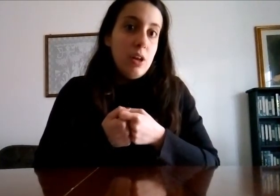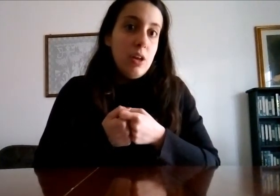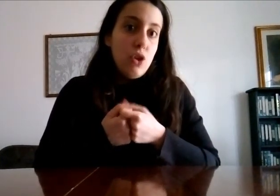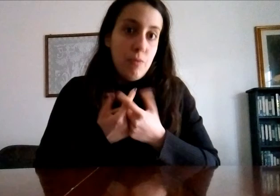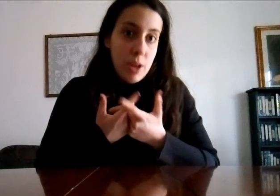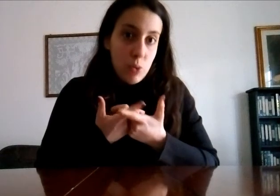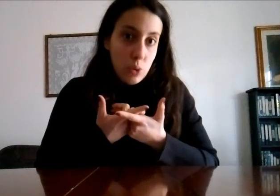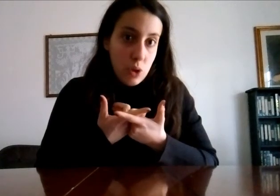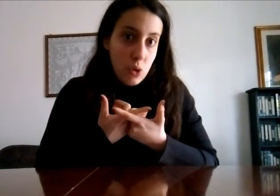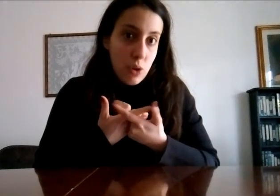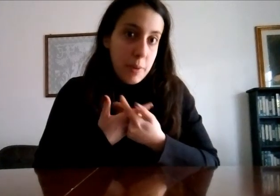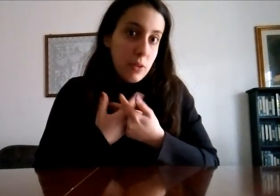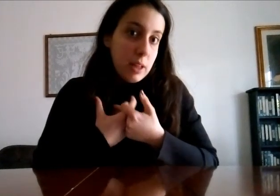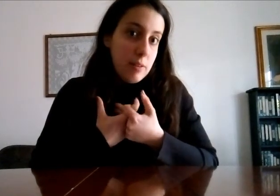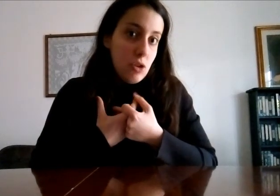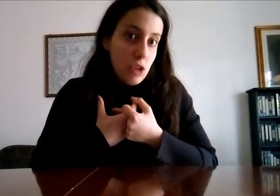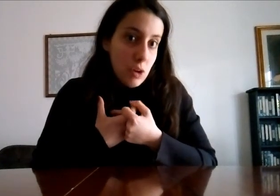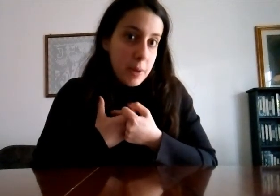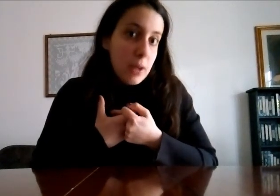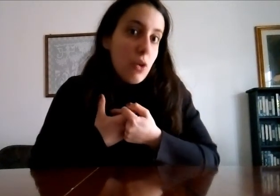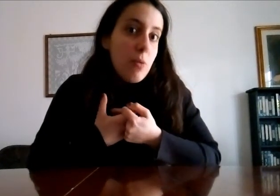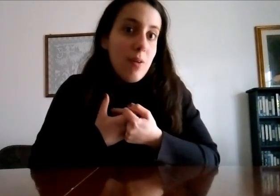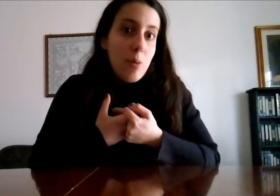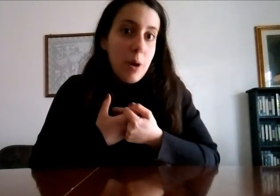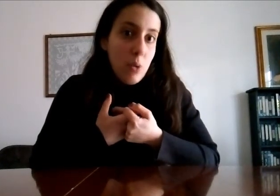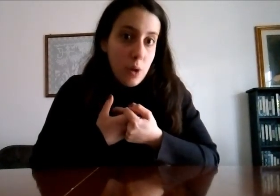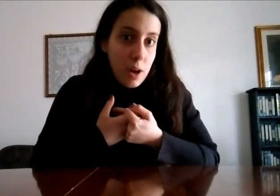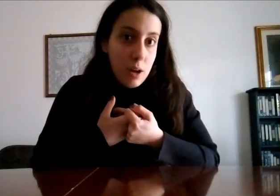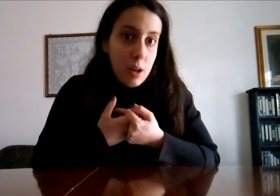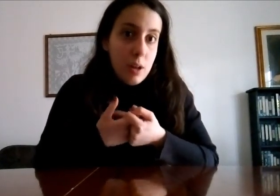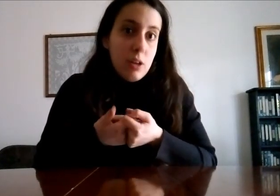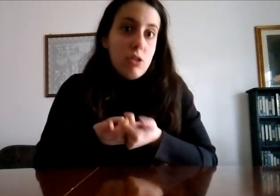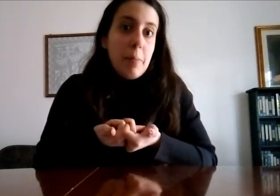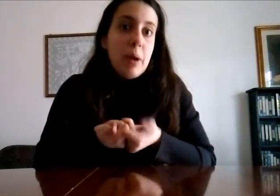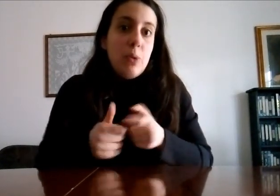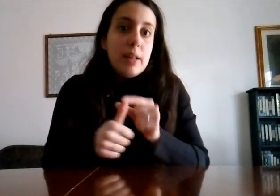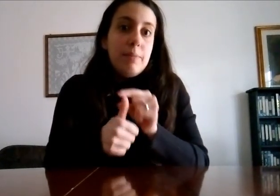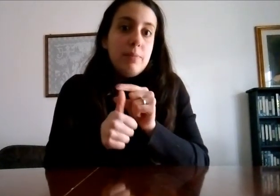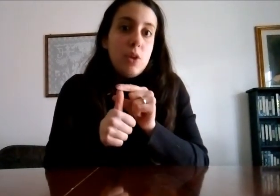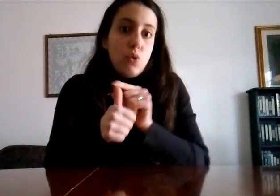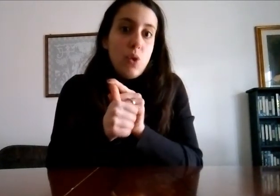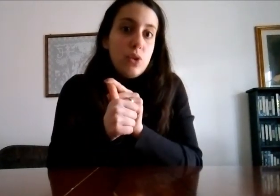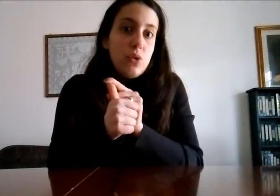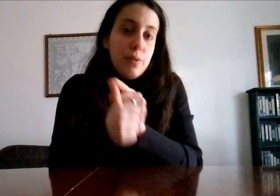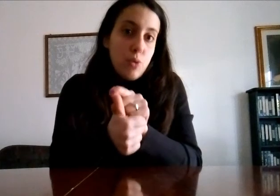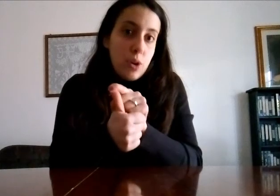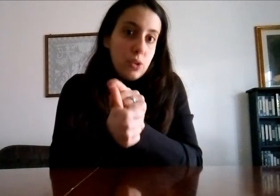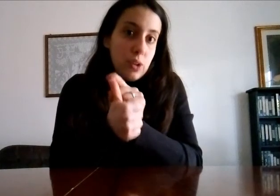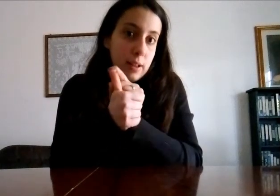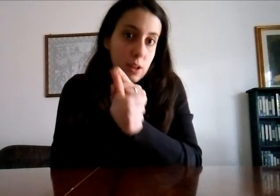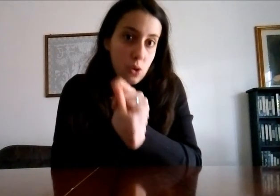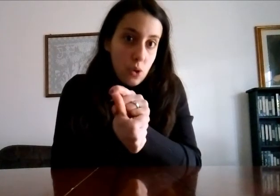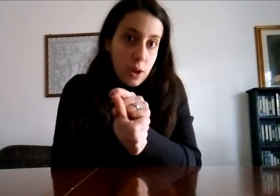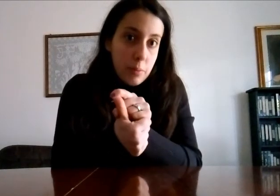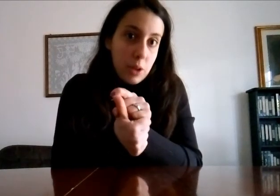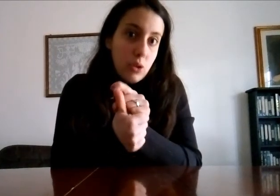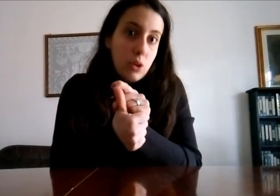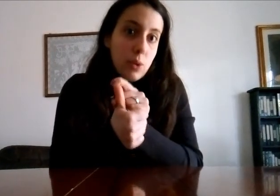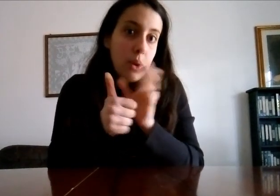sono venuti loro mi sono stati vicino perché io comunque avevo paura cioè paura dello sguardo infuocato della signora perché ho detto questa